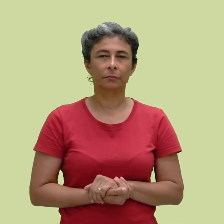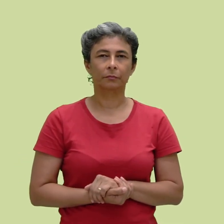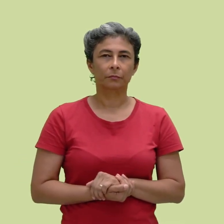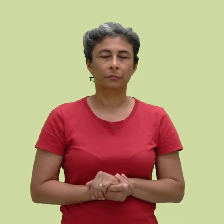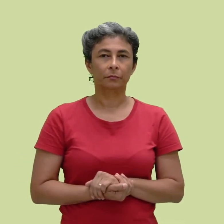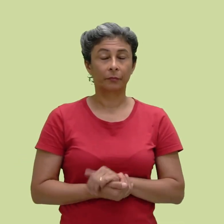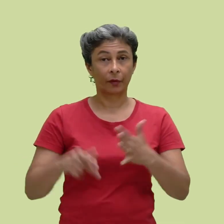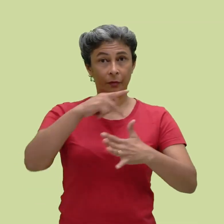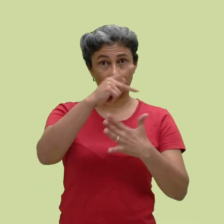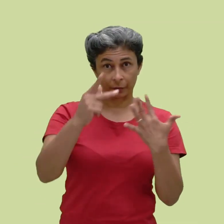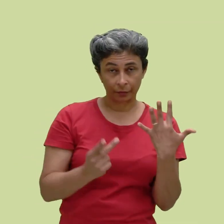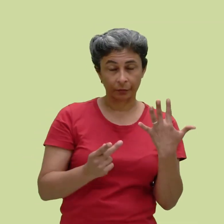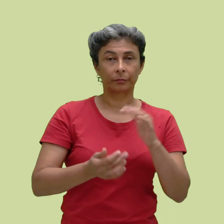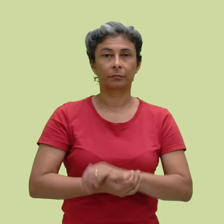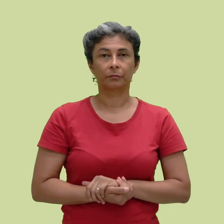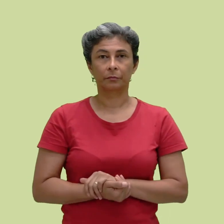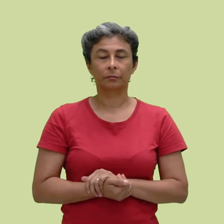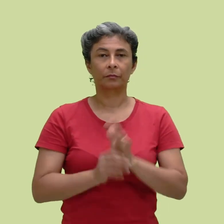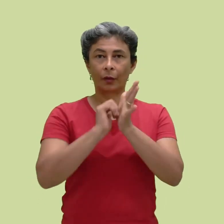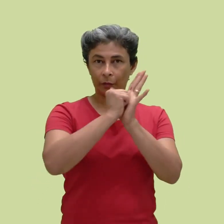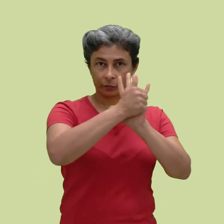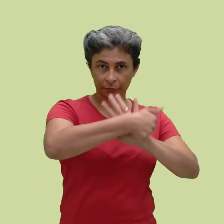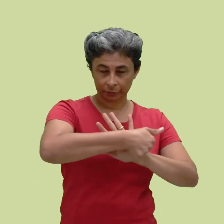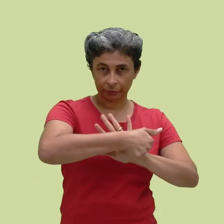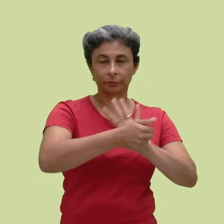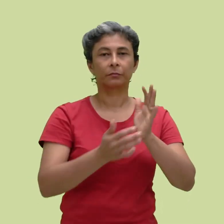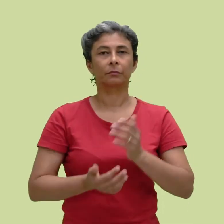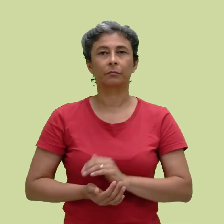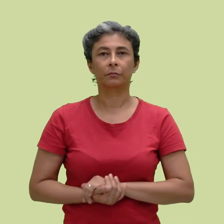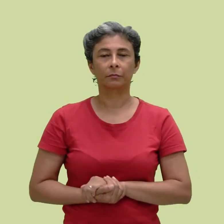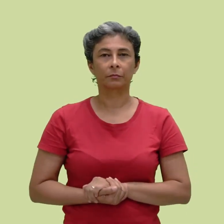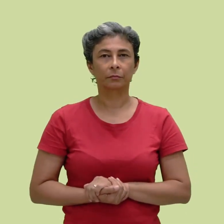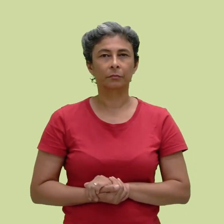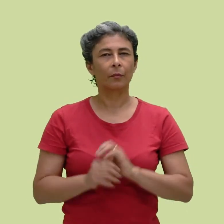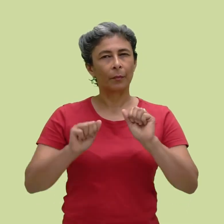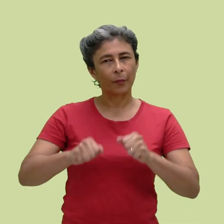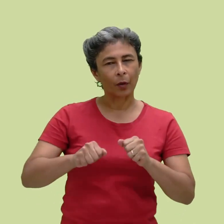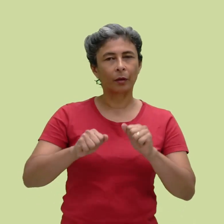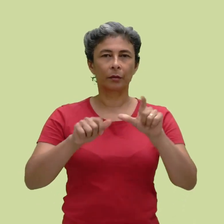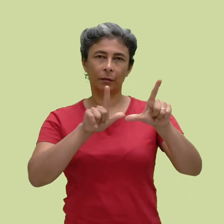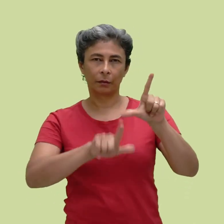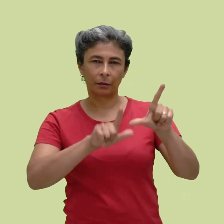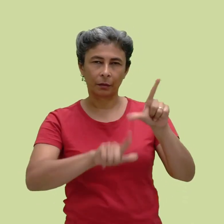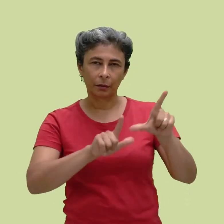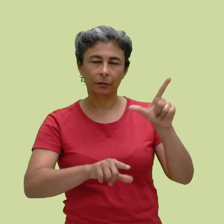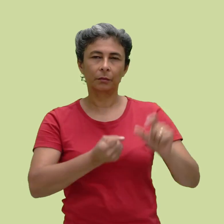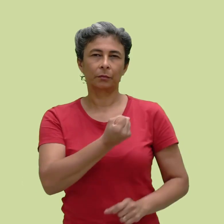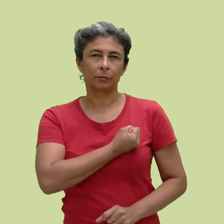Entre os parâmetros observados estão a configuração de mão, que é a forma da mão, podem ser feitas